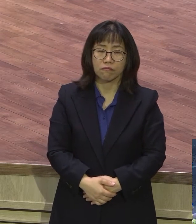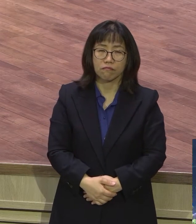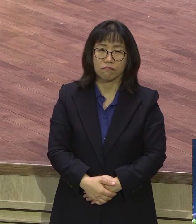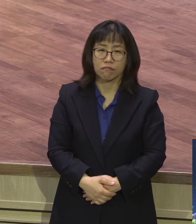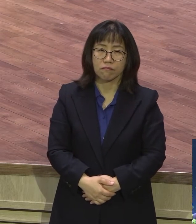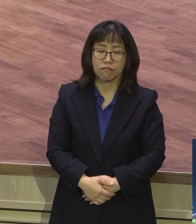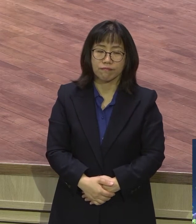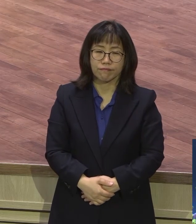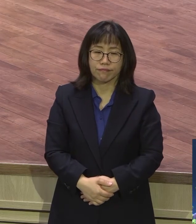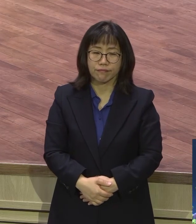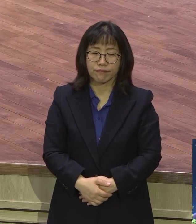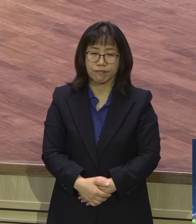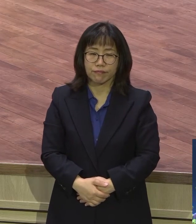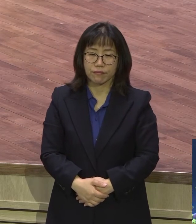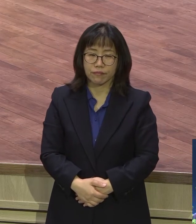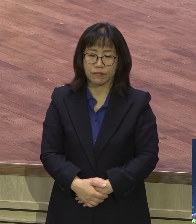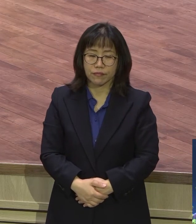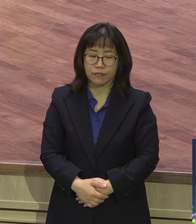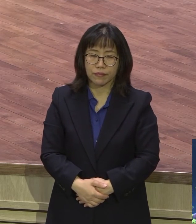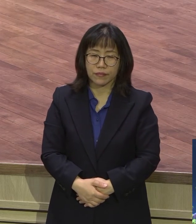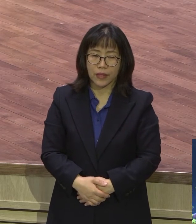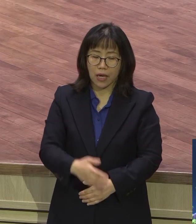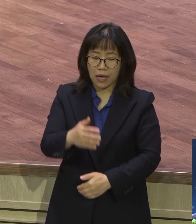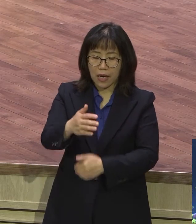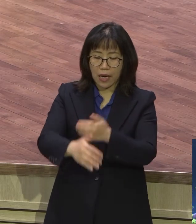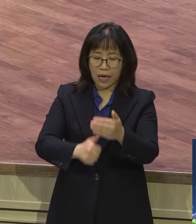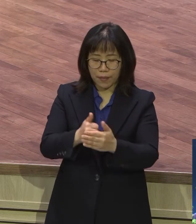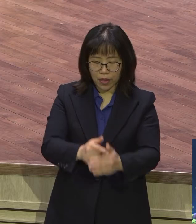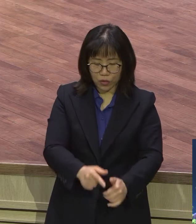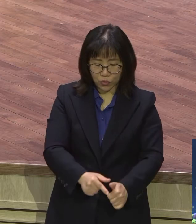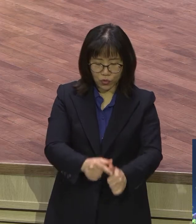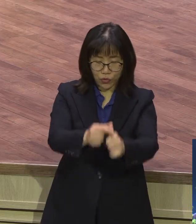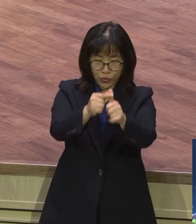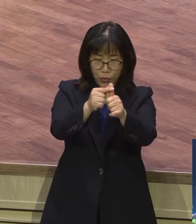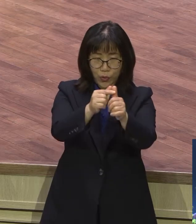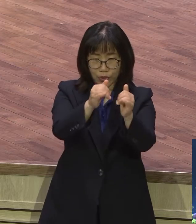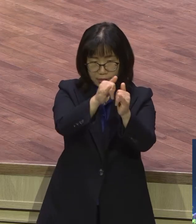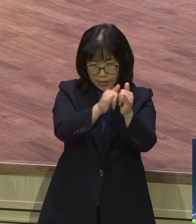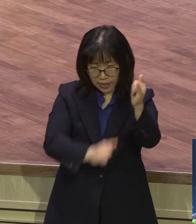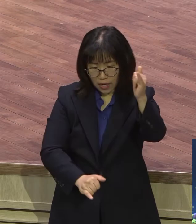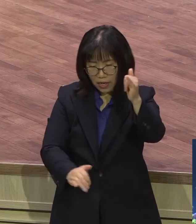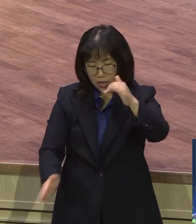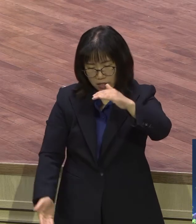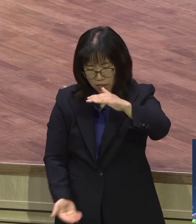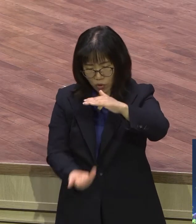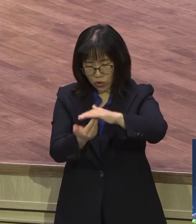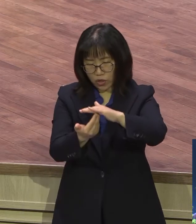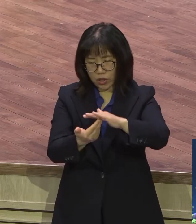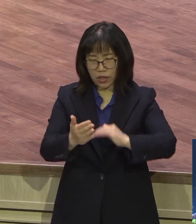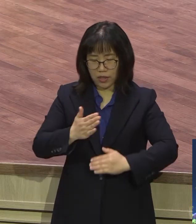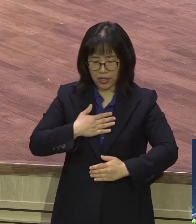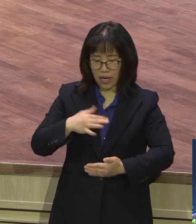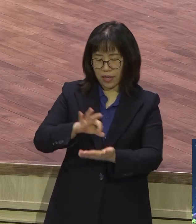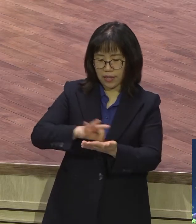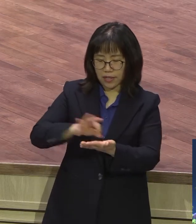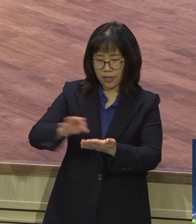그래서 하나님의 이 구속사 성취를 이루는 데 가장 멋지게 쓰인 받기를 제목 축복합니다 두 번째로